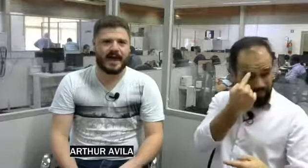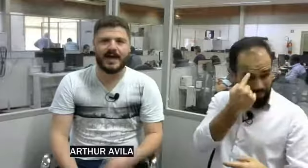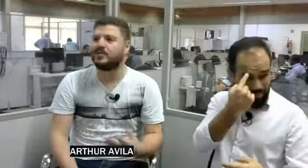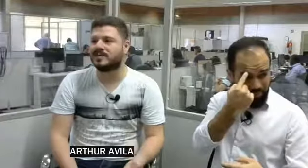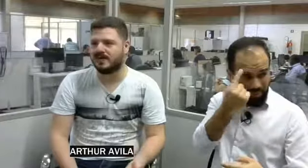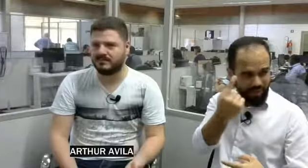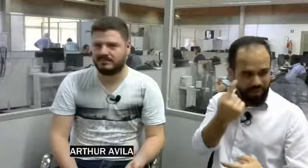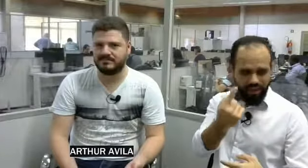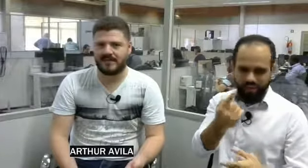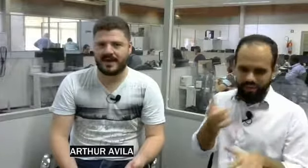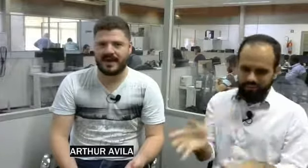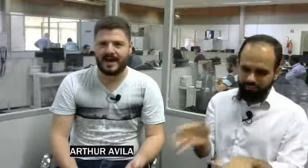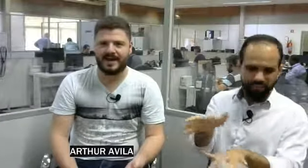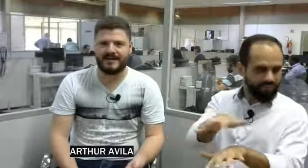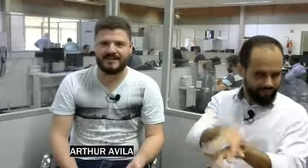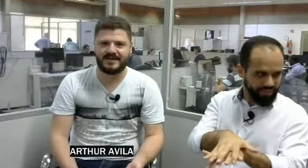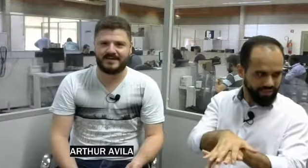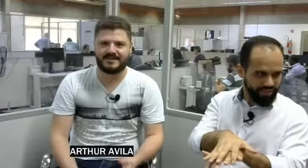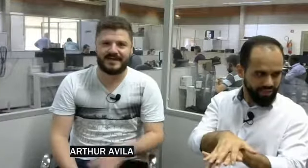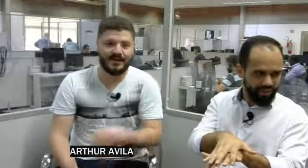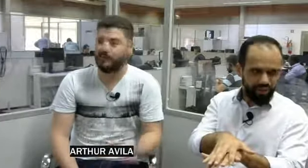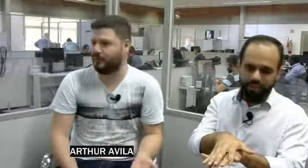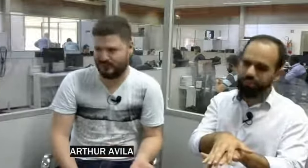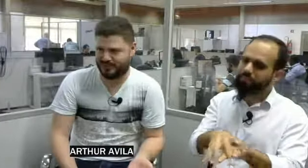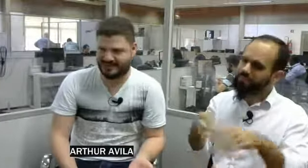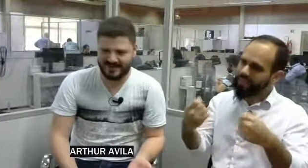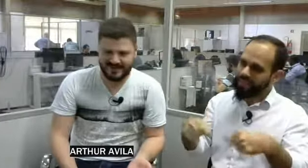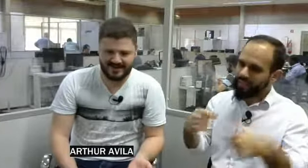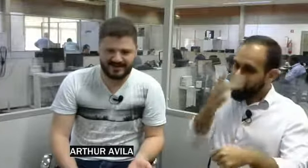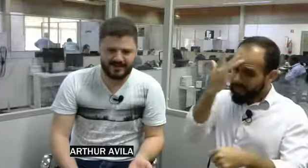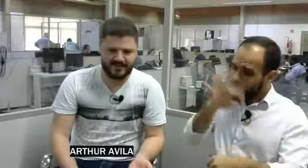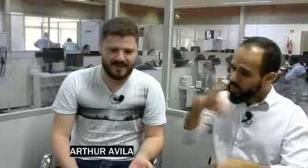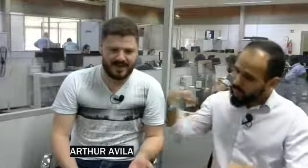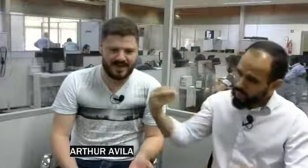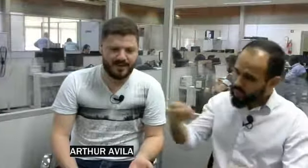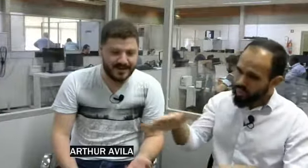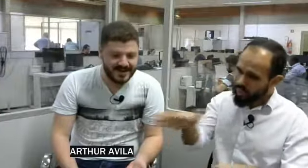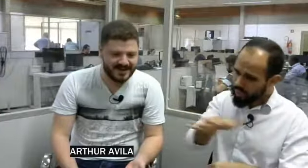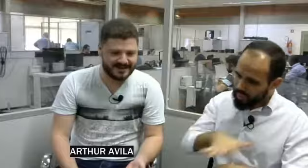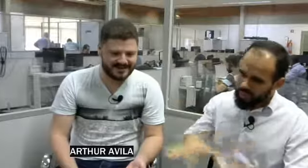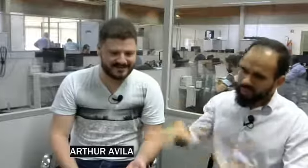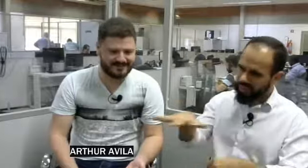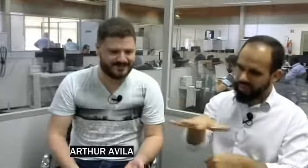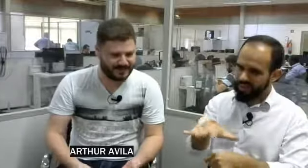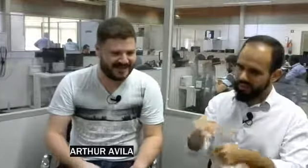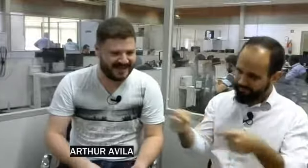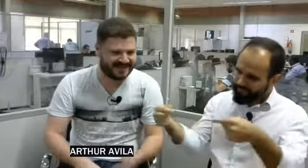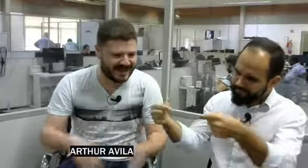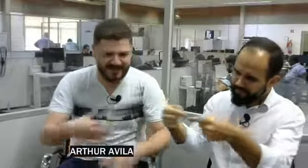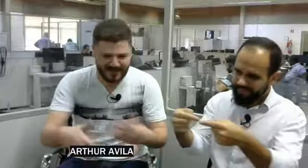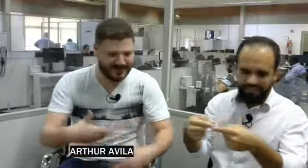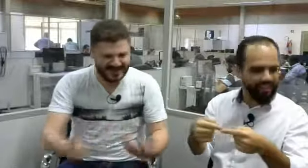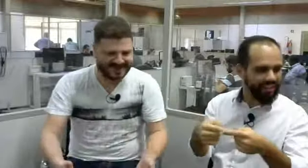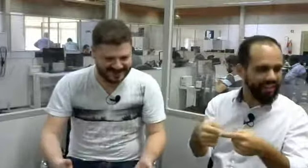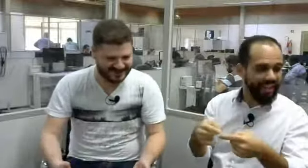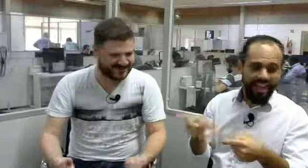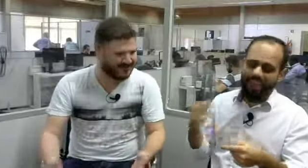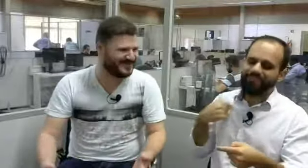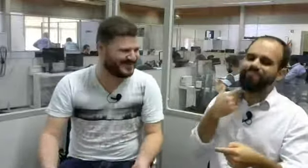inclusão, ela deveria valer a todos. Então, eu queria poder estar me comunicando como você,